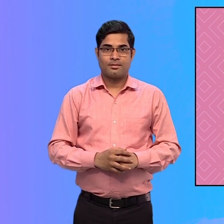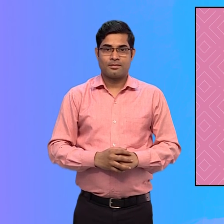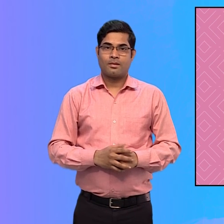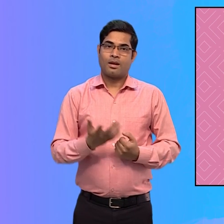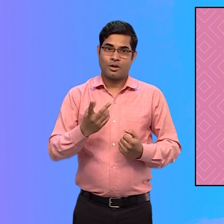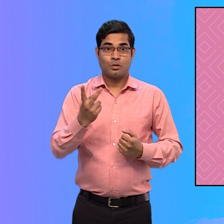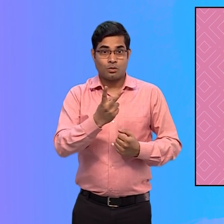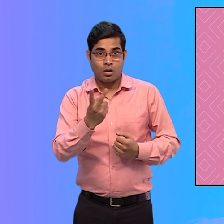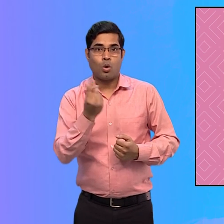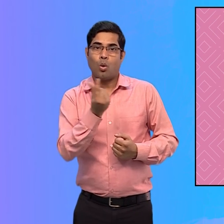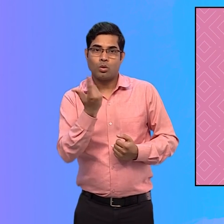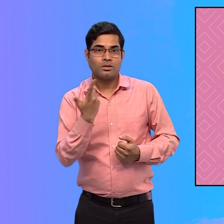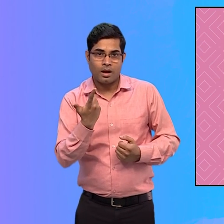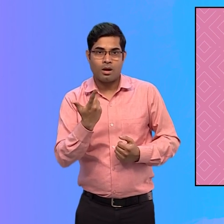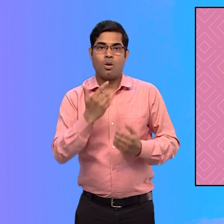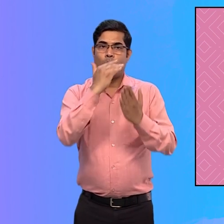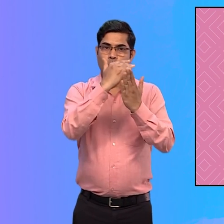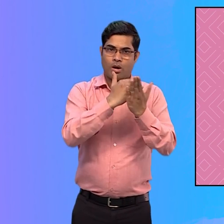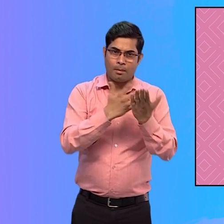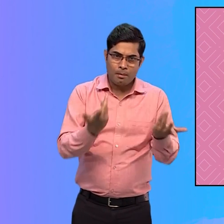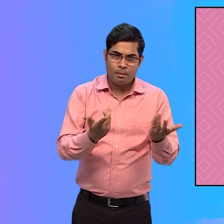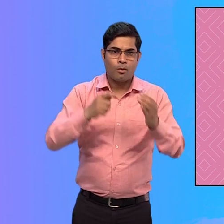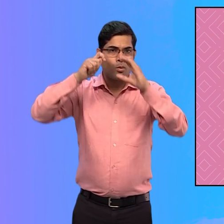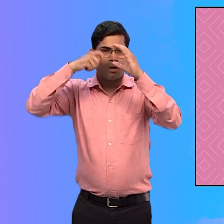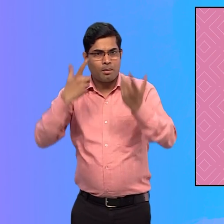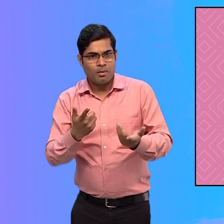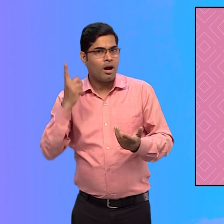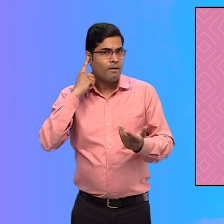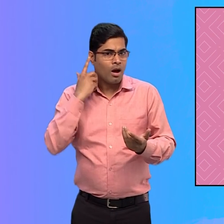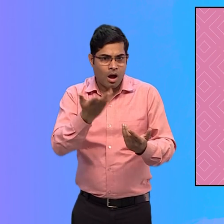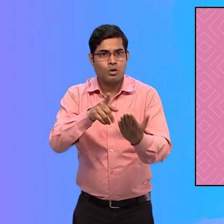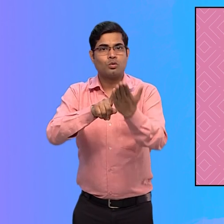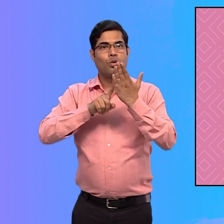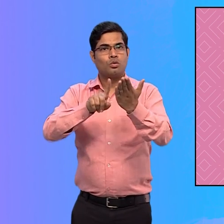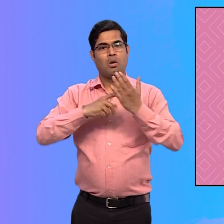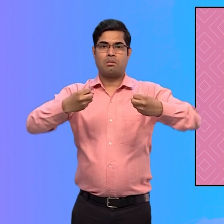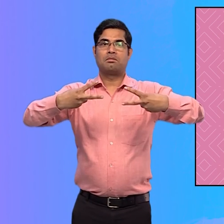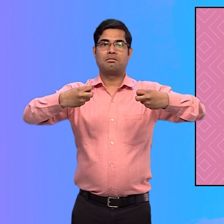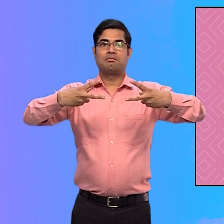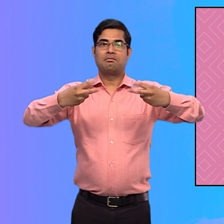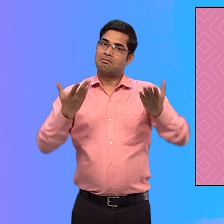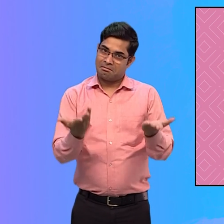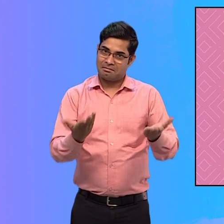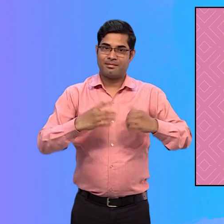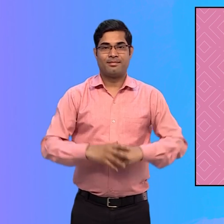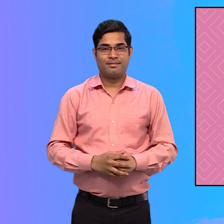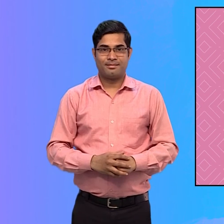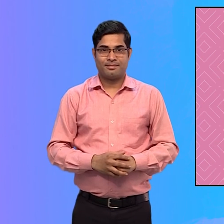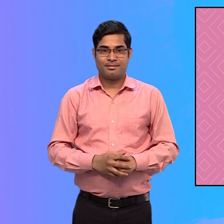दोनों को आमतोर पर किसी प्रोग्राइम के आउडियो हिस्से को समझाने के लिए उपियोग किया जाता है